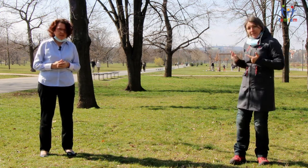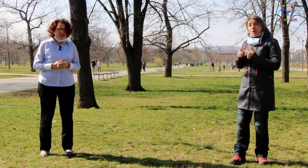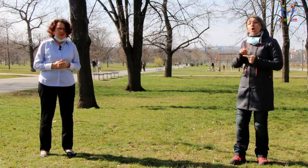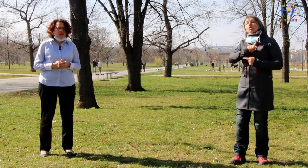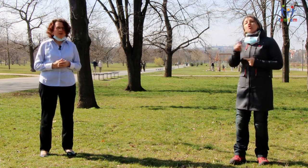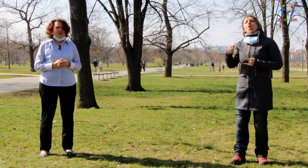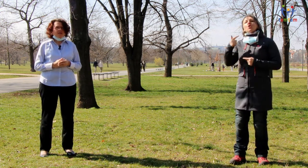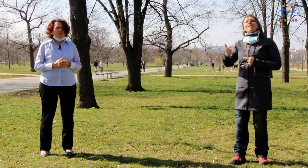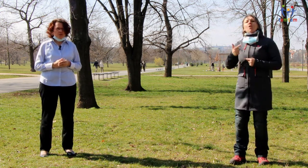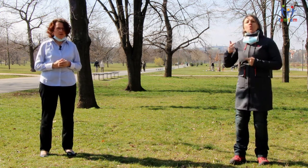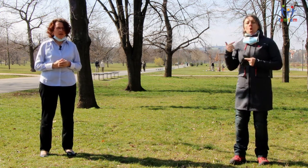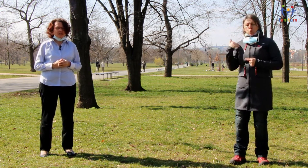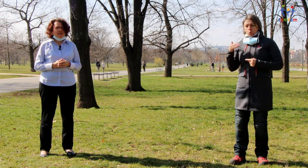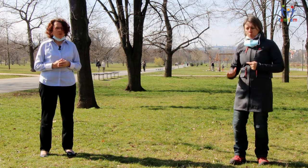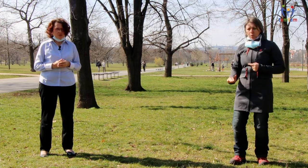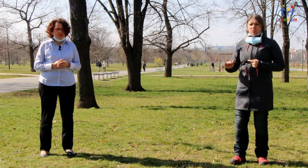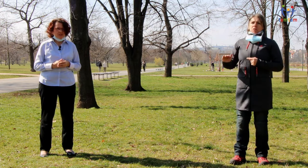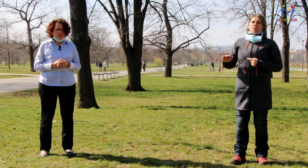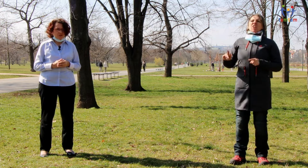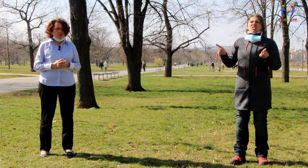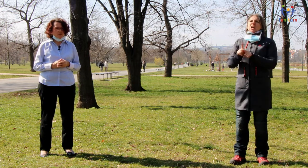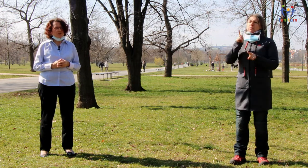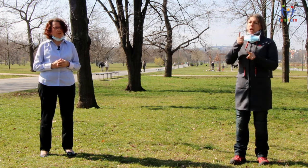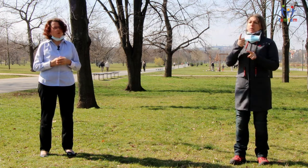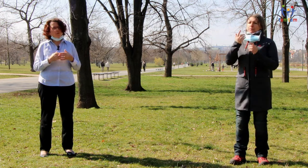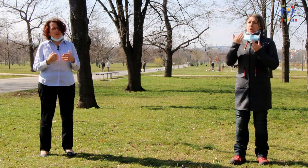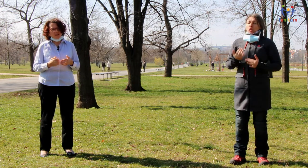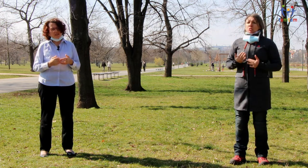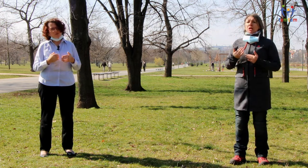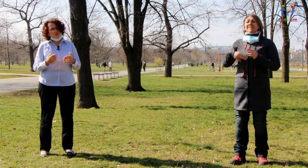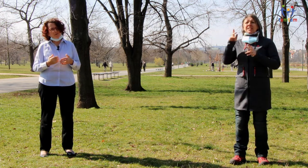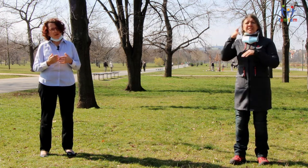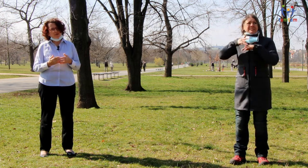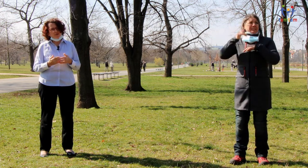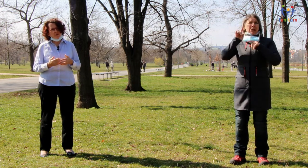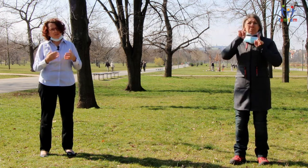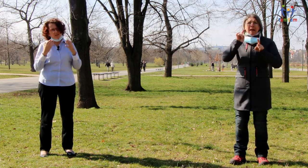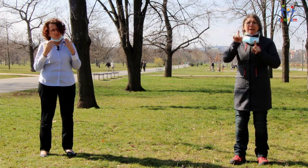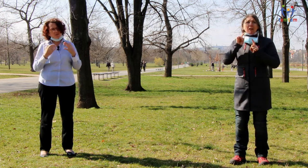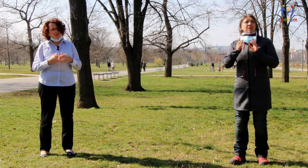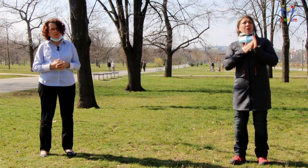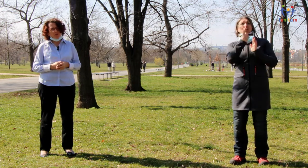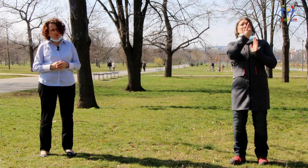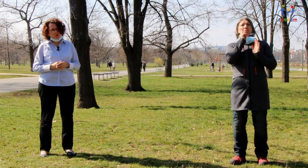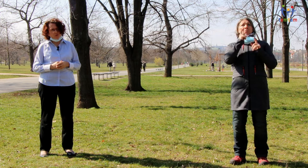je potřeba také počítat s tím, že třeba budou plakat a budou se bát rodiče, který na sobě bude mít roušku.